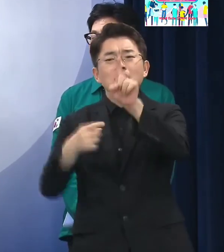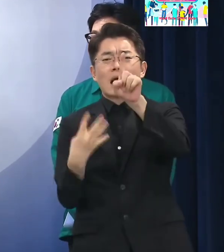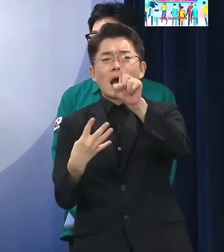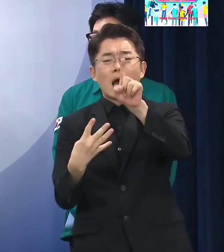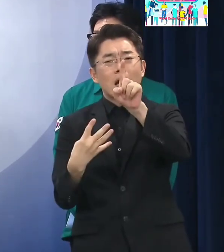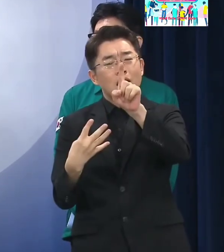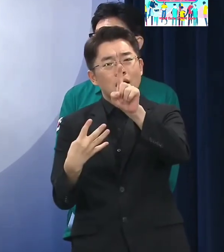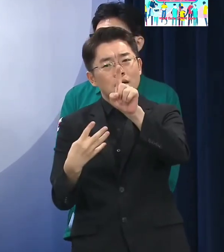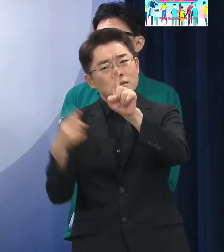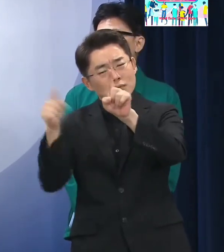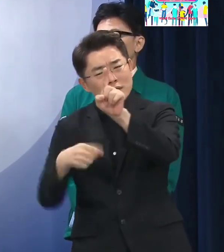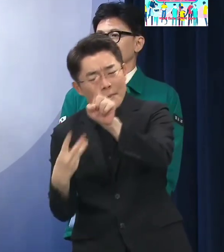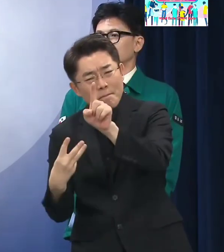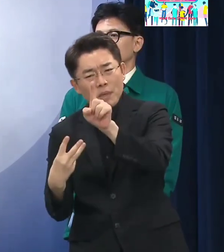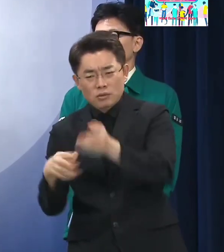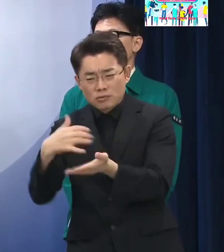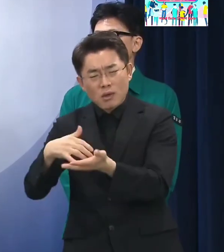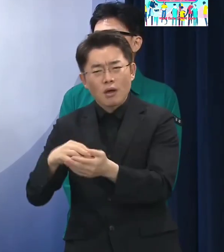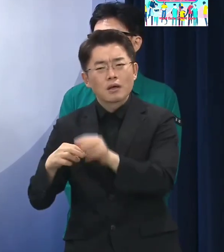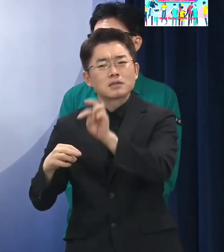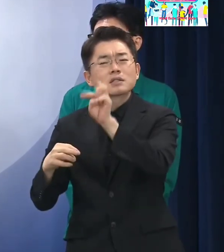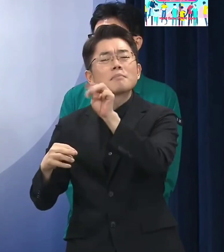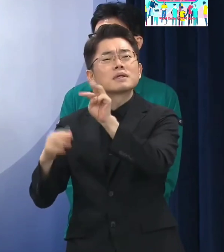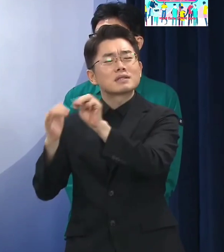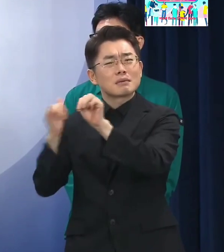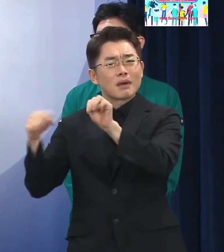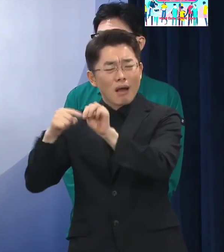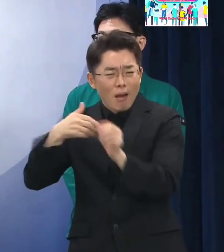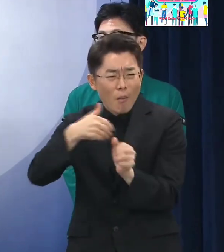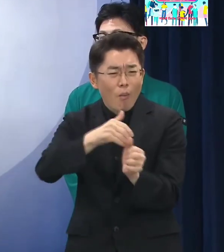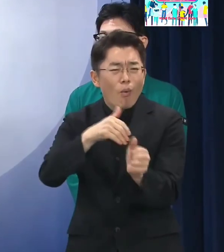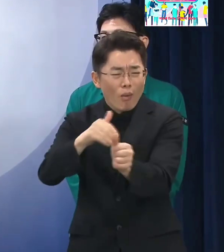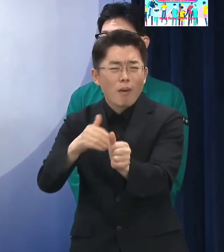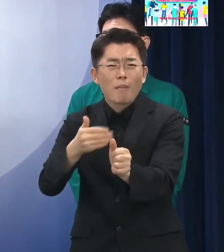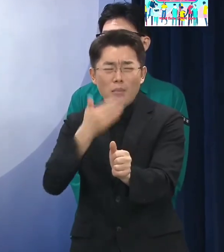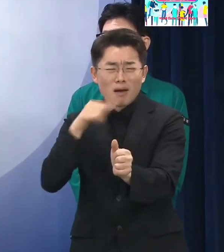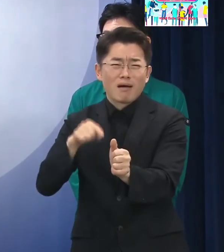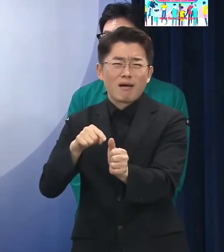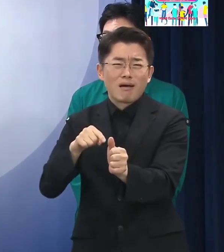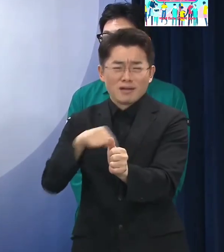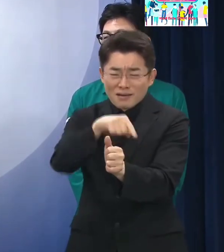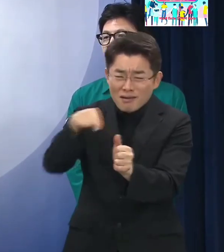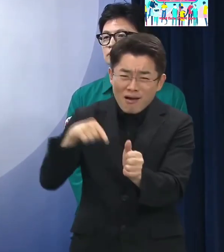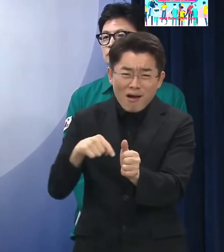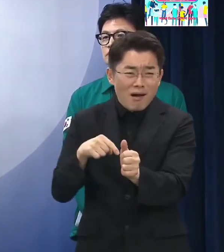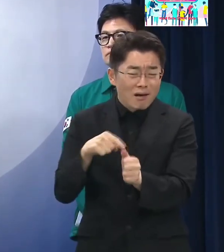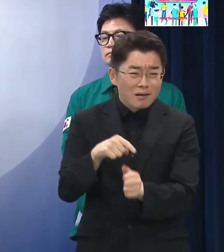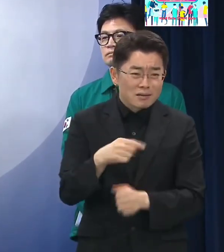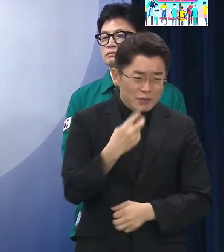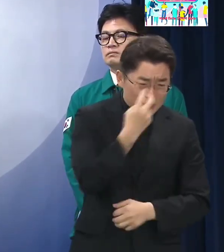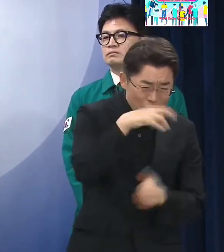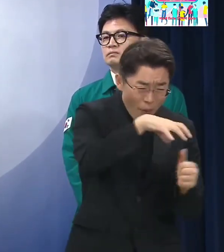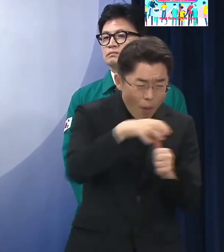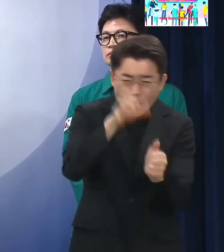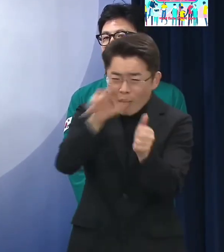3분의 1 정도 해서 한 3만 명 내외로 저희는 판단을 합니다 그 인력을 가지고 다 커버를 할 수 없기 때문에